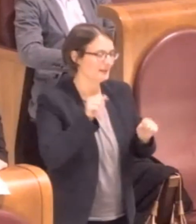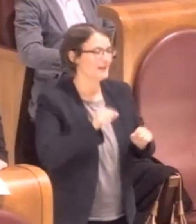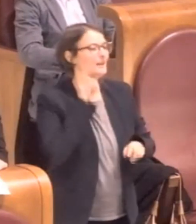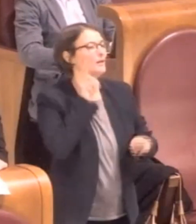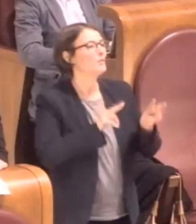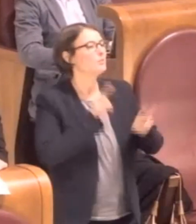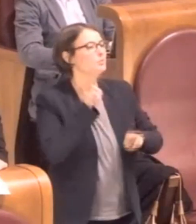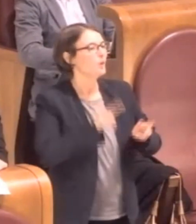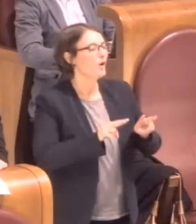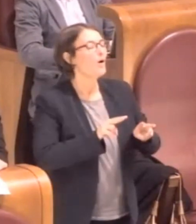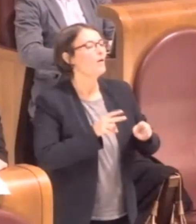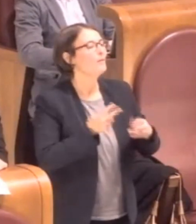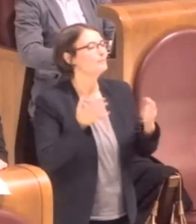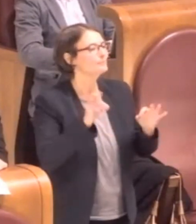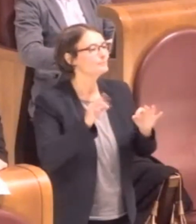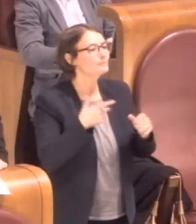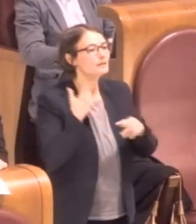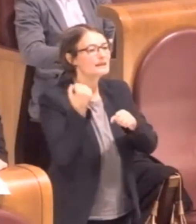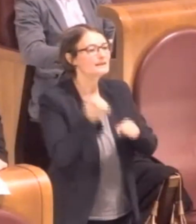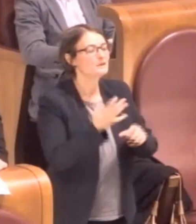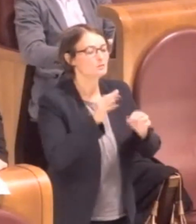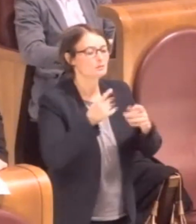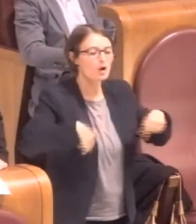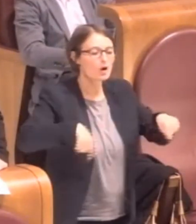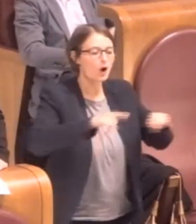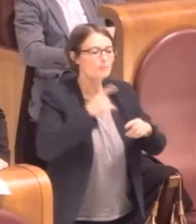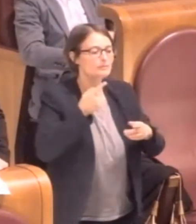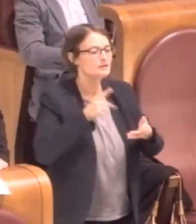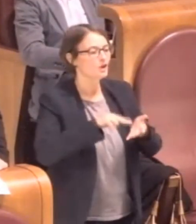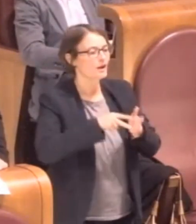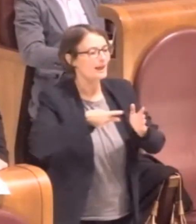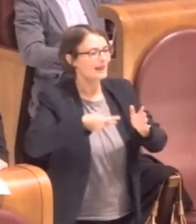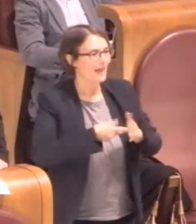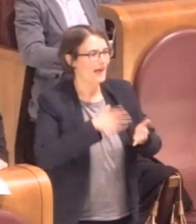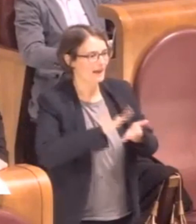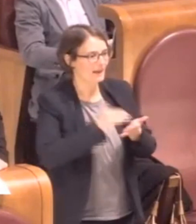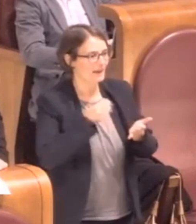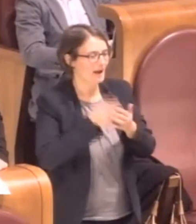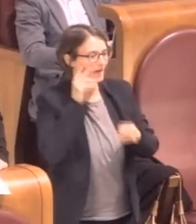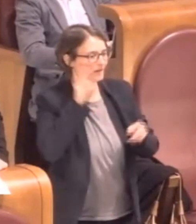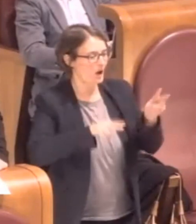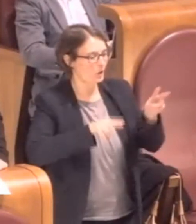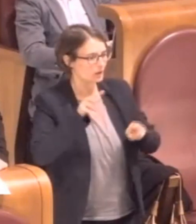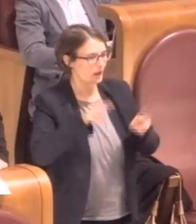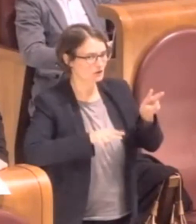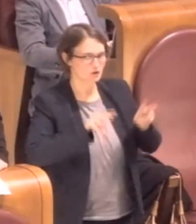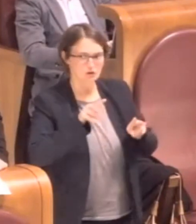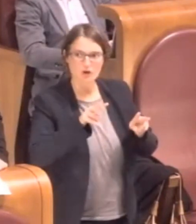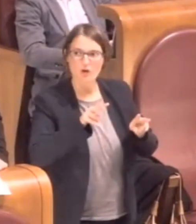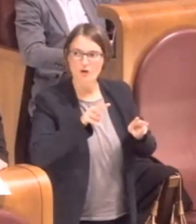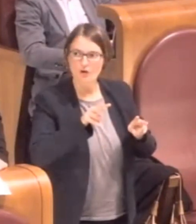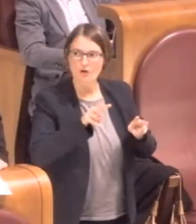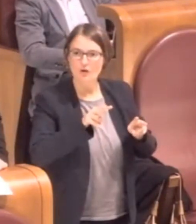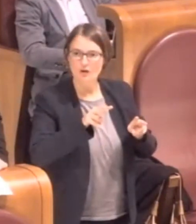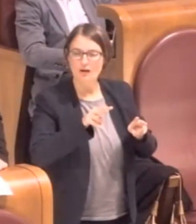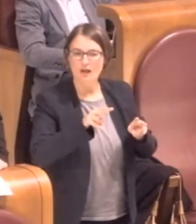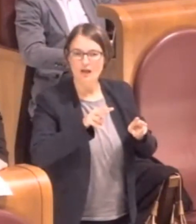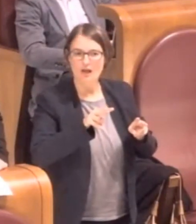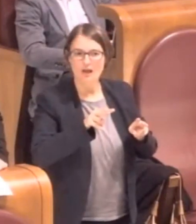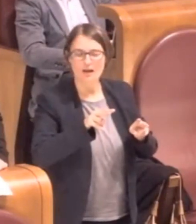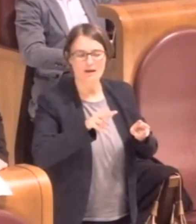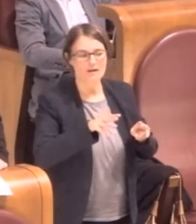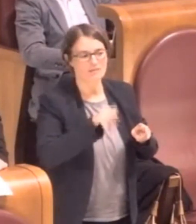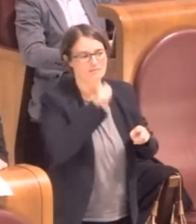'istituzione di una commissione tecnica di valutazione che dovrà essere individuata nei rispetti di criteri di competenza e